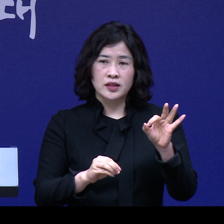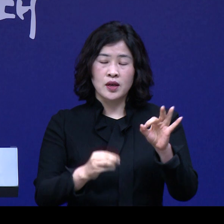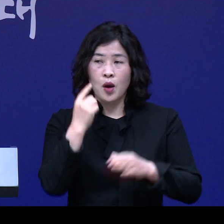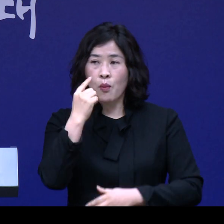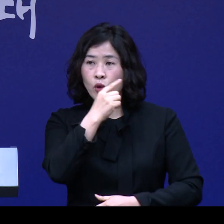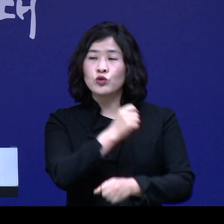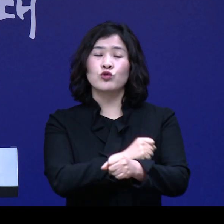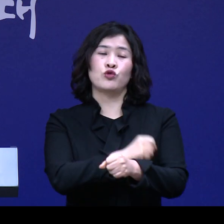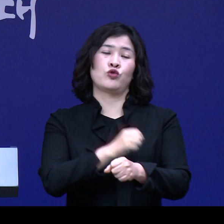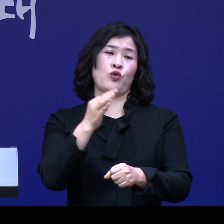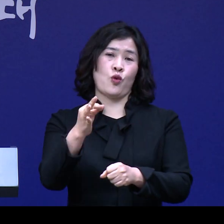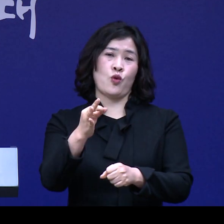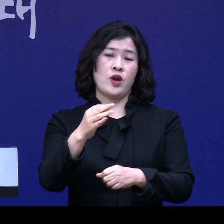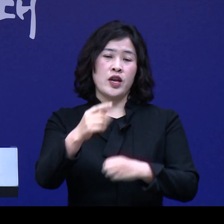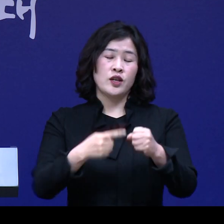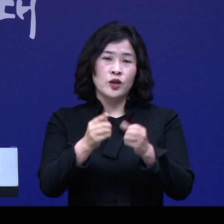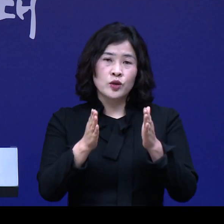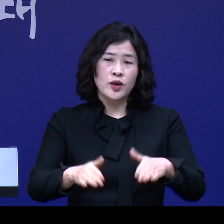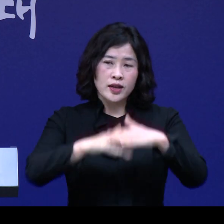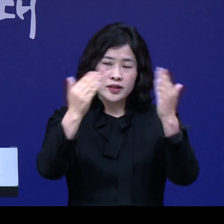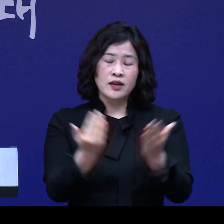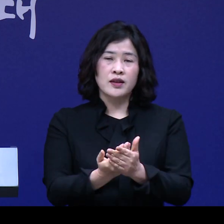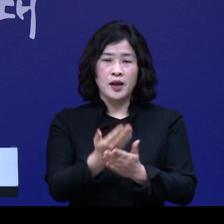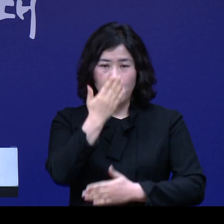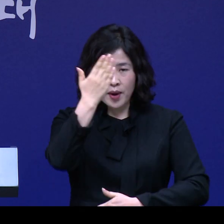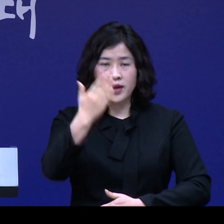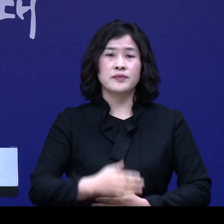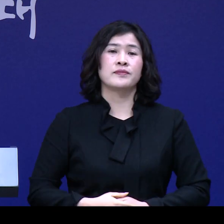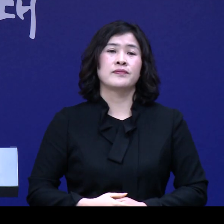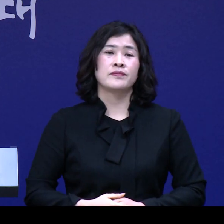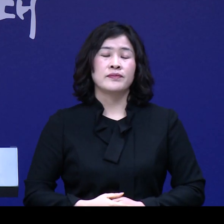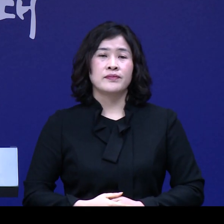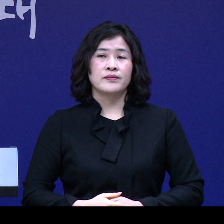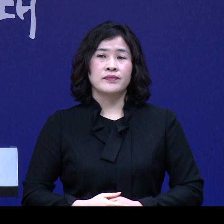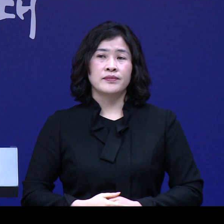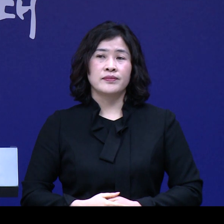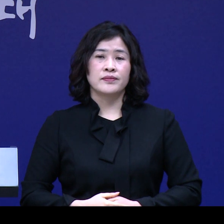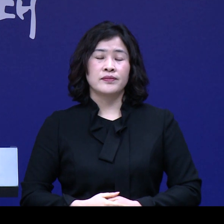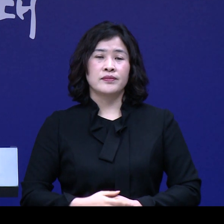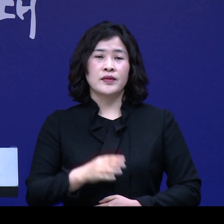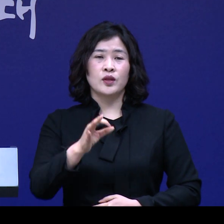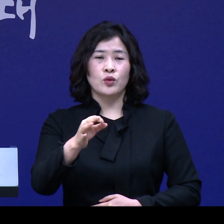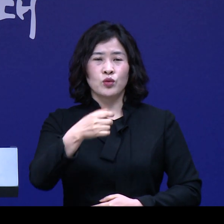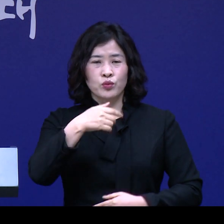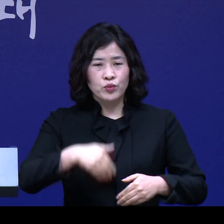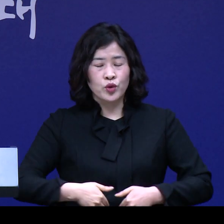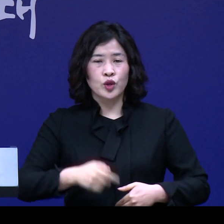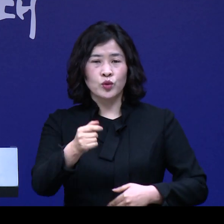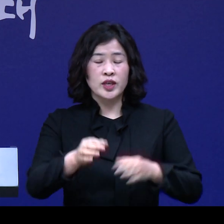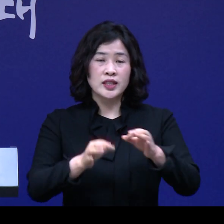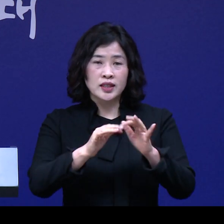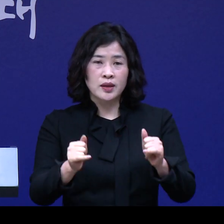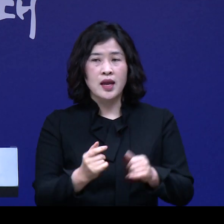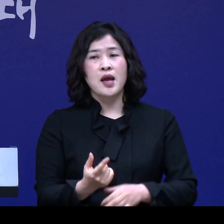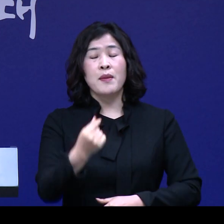보증수수료를 1년간 전액 감면해 드리겠습니다. 자금이 필요한 소상공인